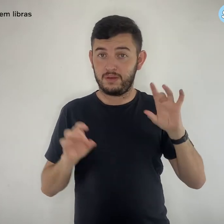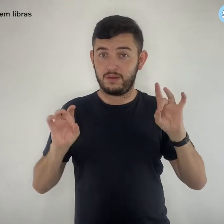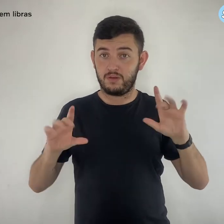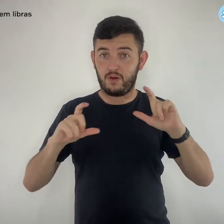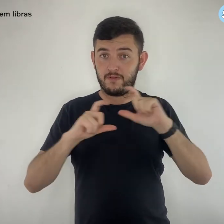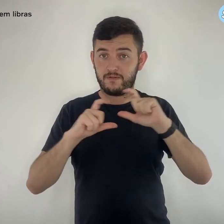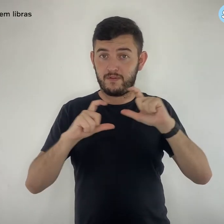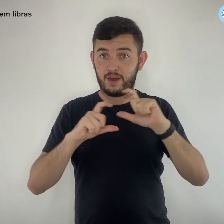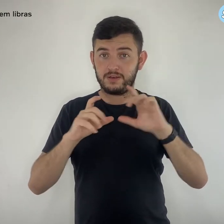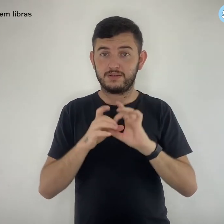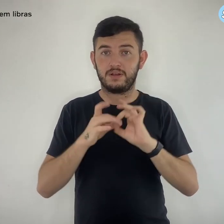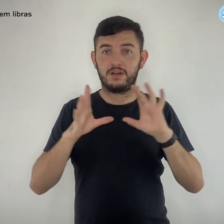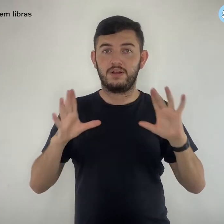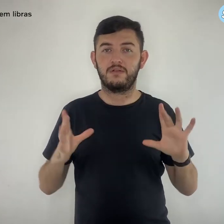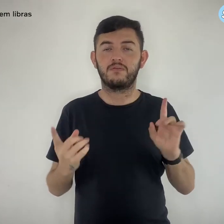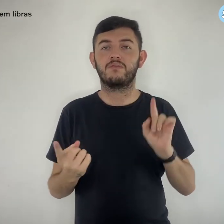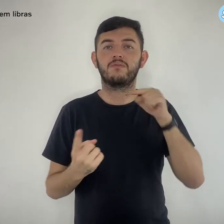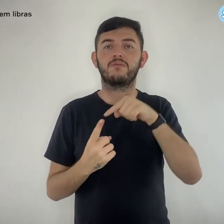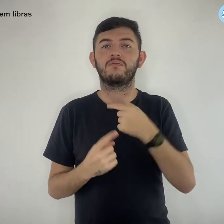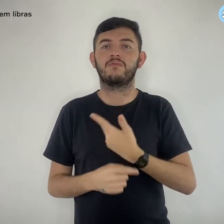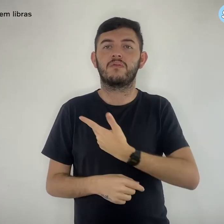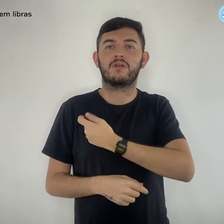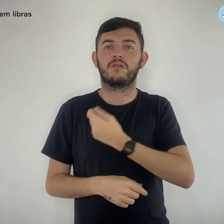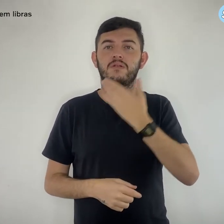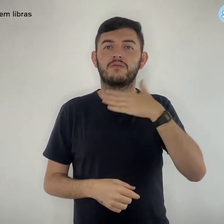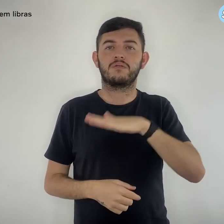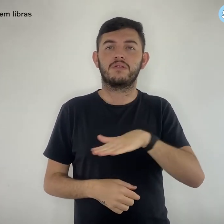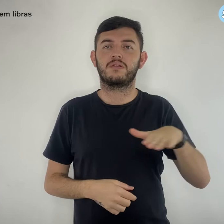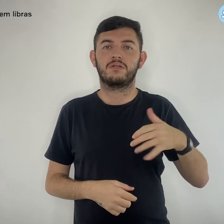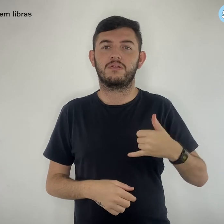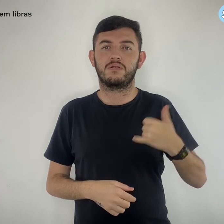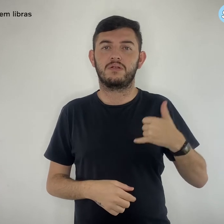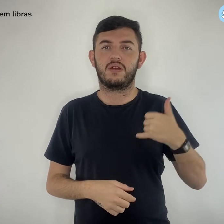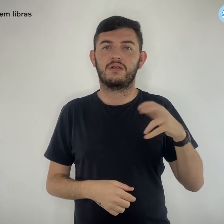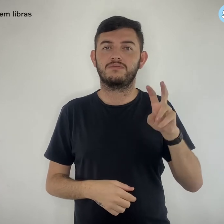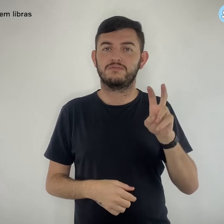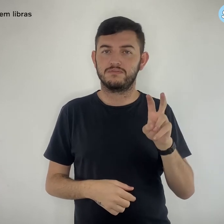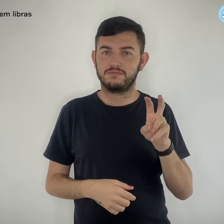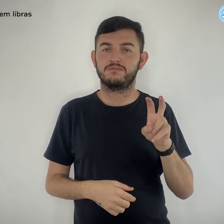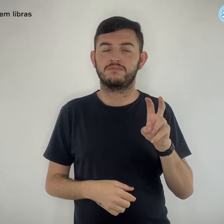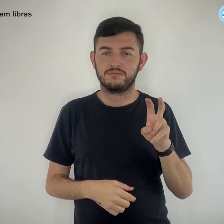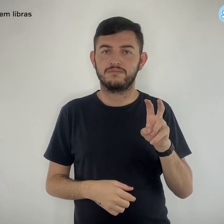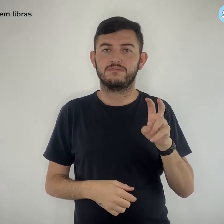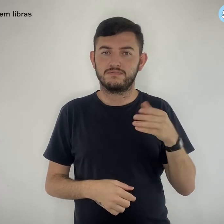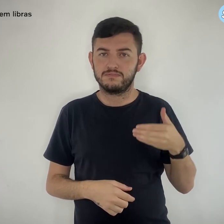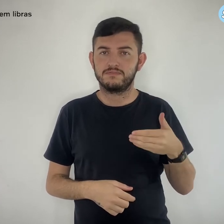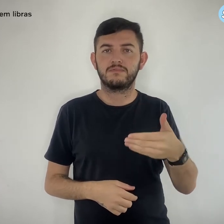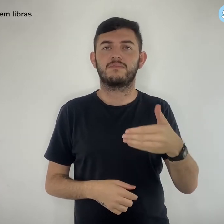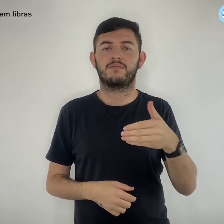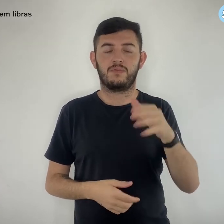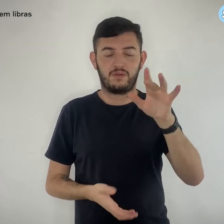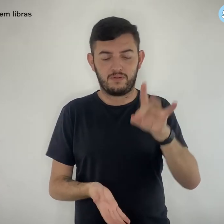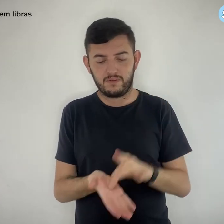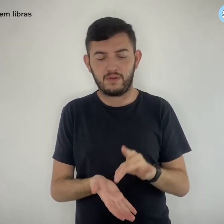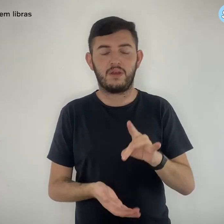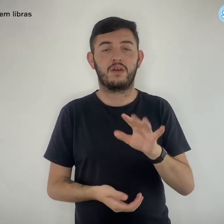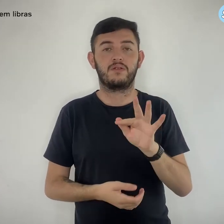somente a Pfizer estava liberada para vacinar crianças a partir de 5 anos, fato que